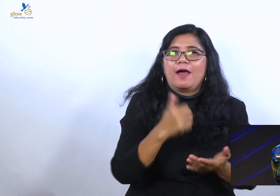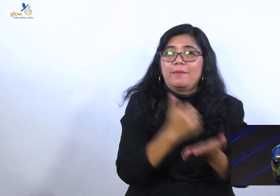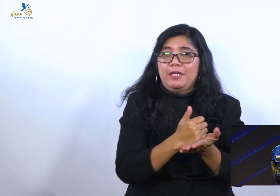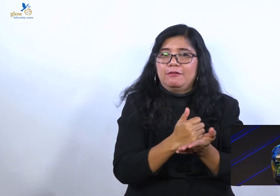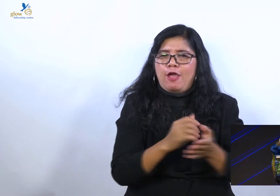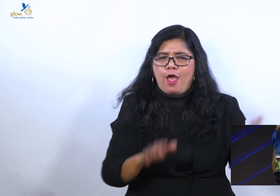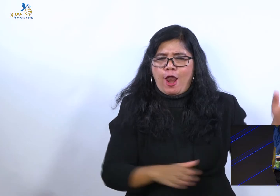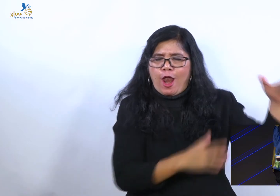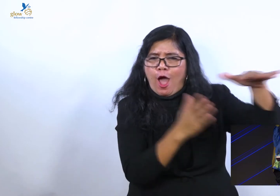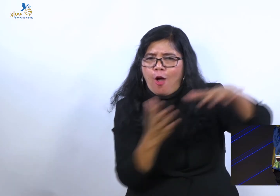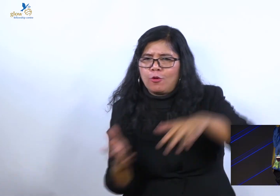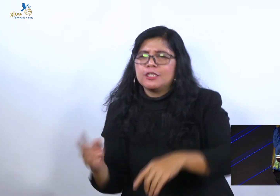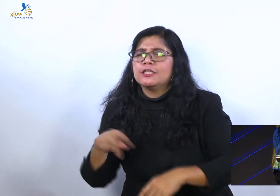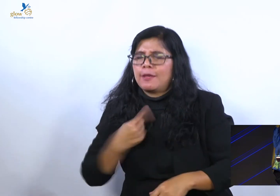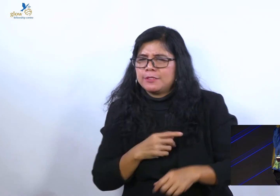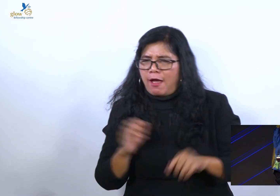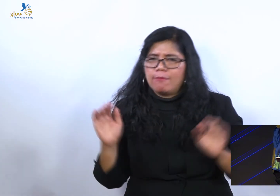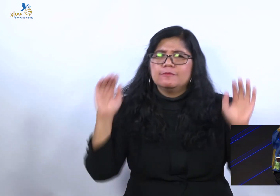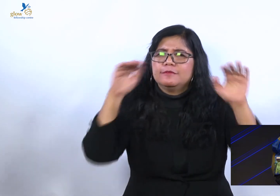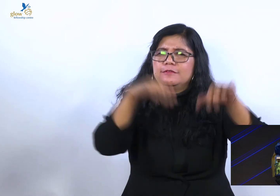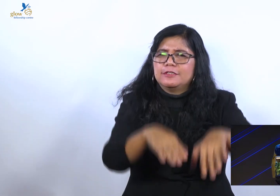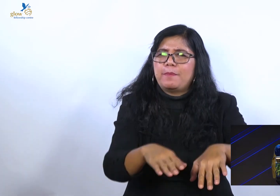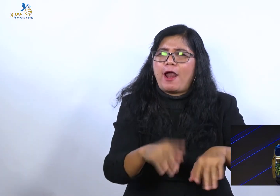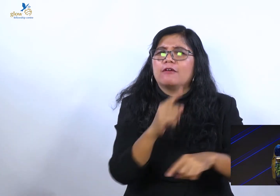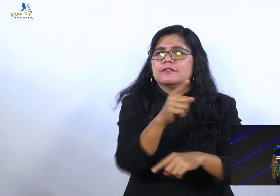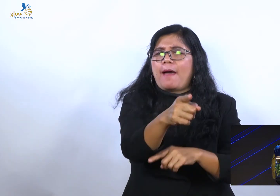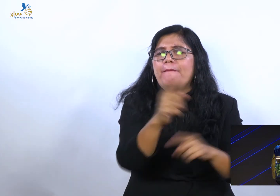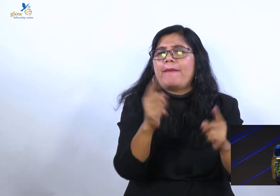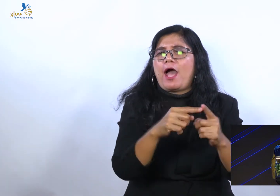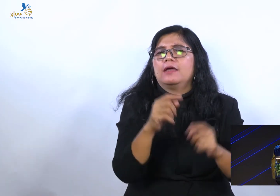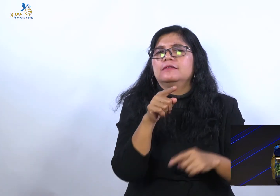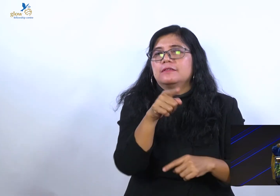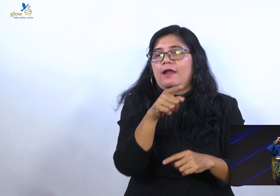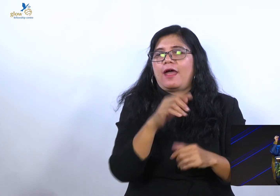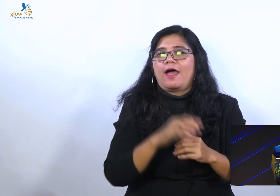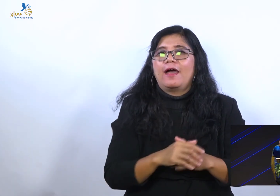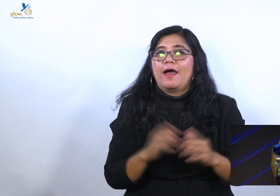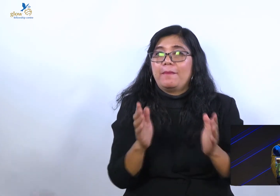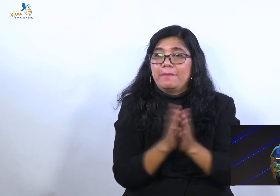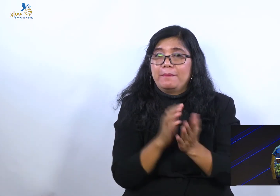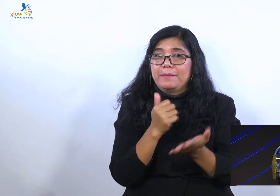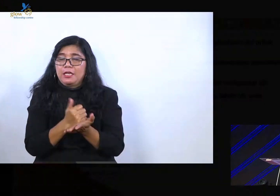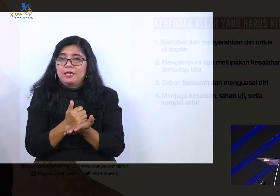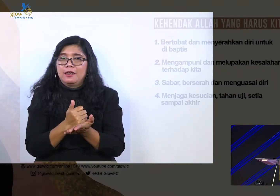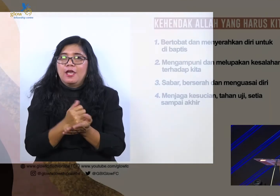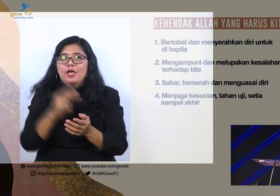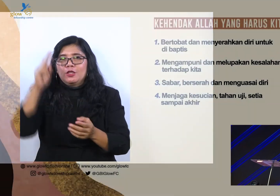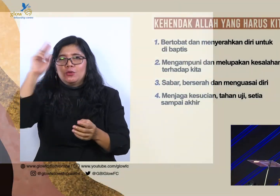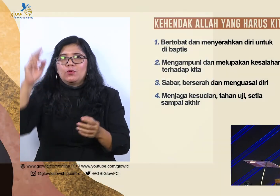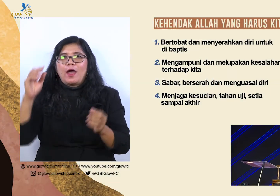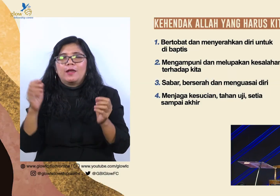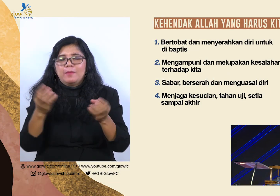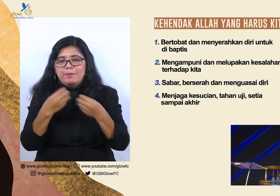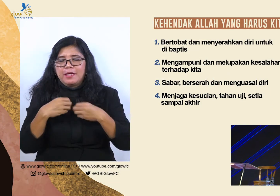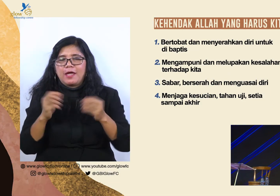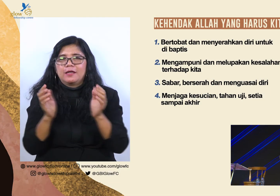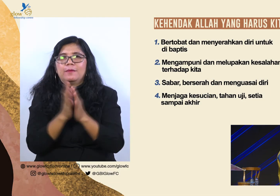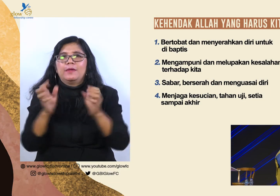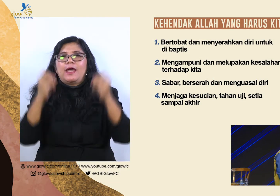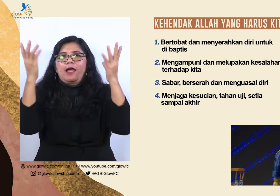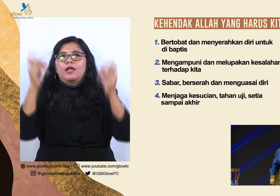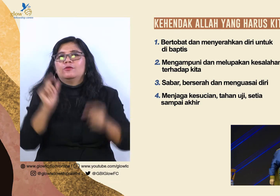yang tidak bisa kita seberangi. Karena Tuhan yang beserta kita. Akan memberikan kemenangan yang gilang-gilang. saya katakan. Amin. Selanjutnya klik.